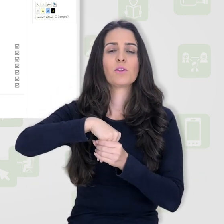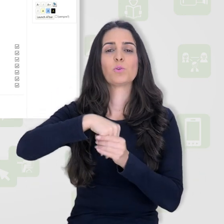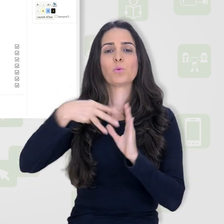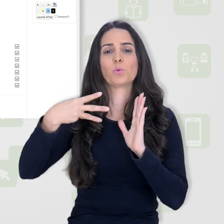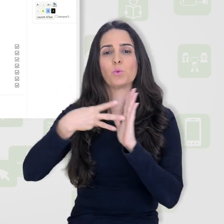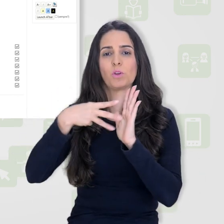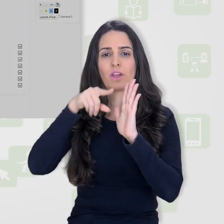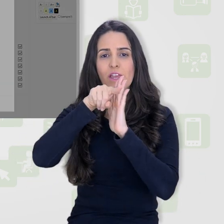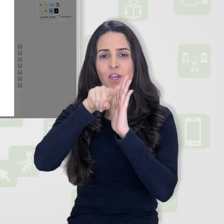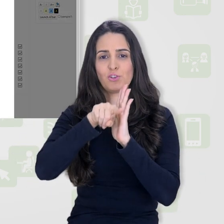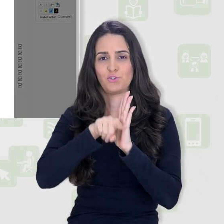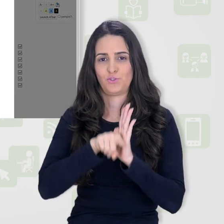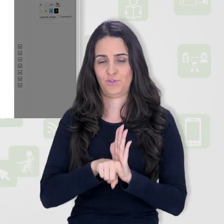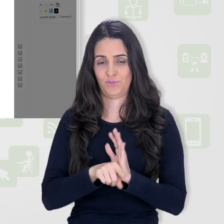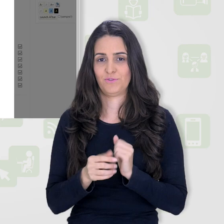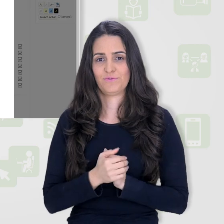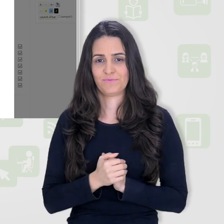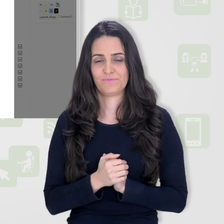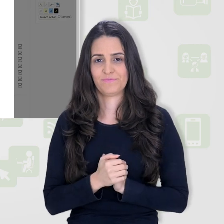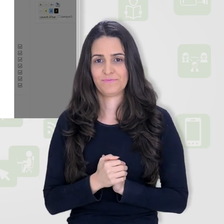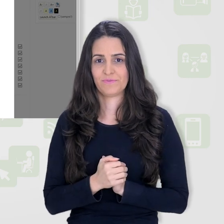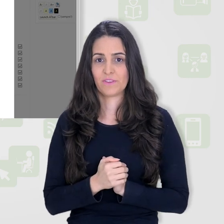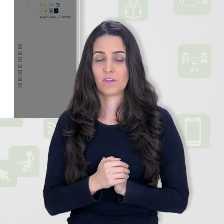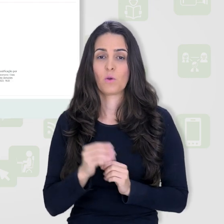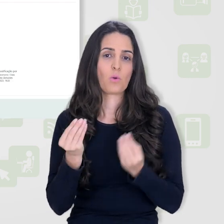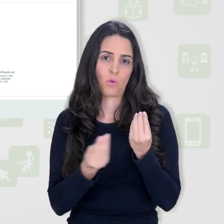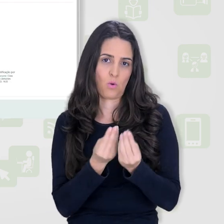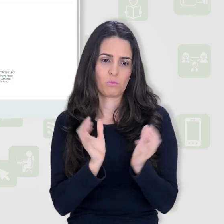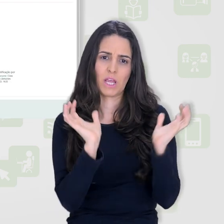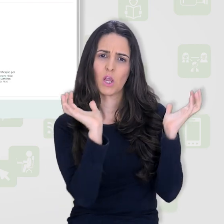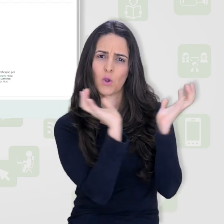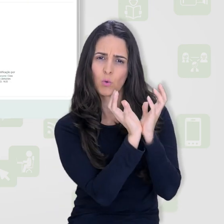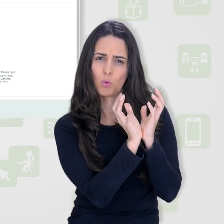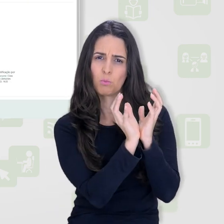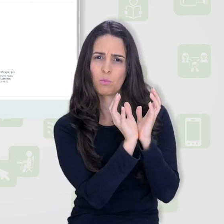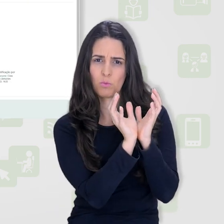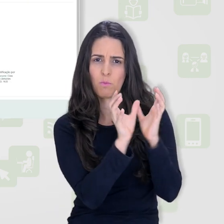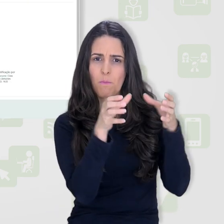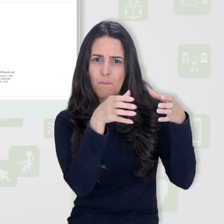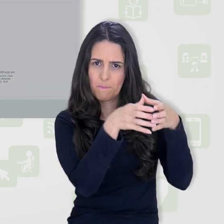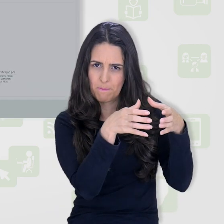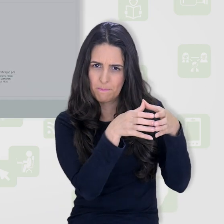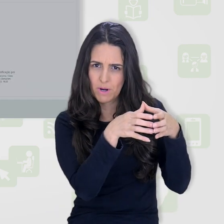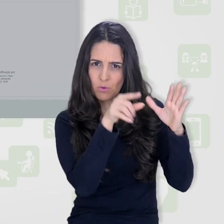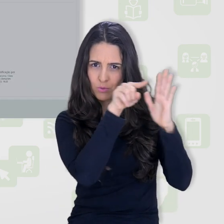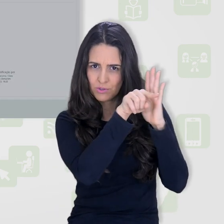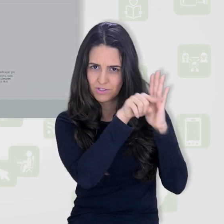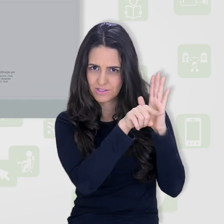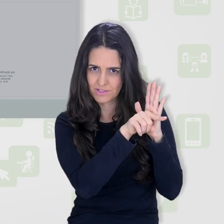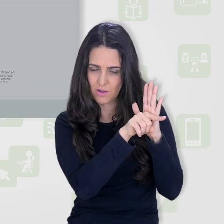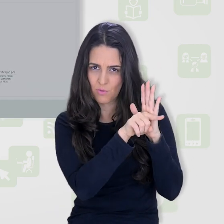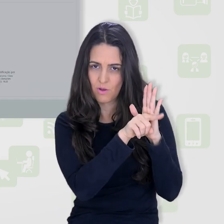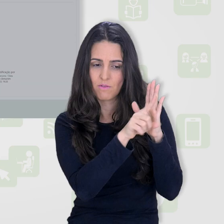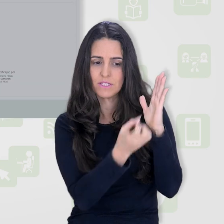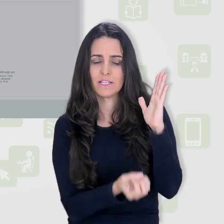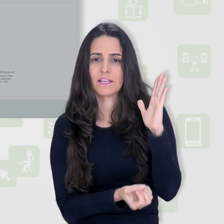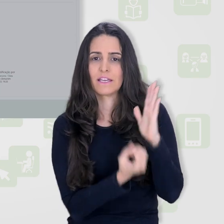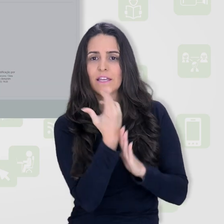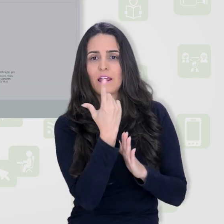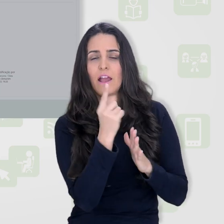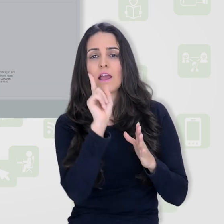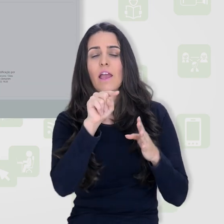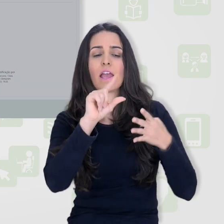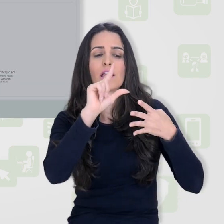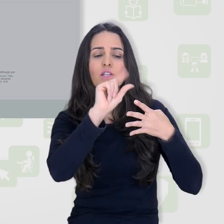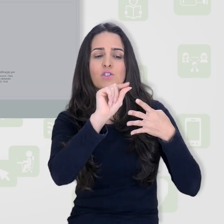questionário. Para isso vamos então em nosso banco de questões e vamos em criar uma nova questão de